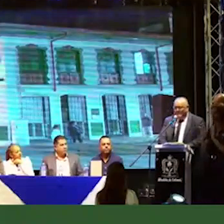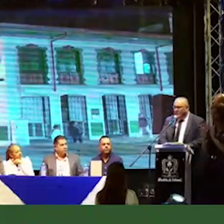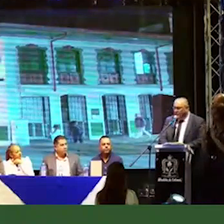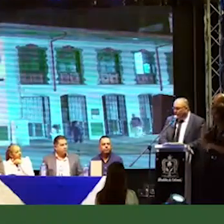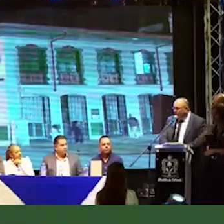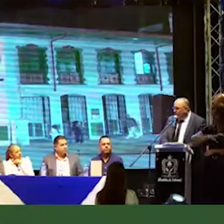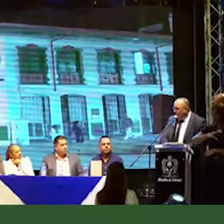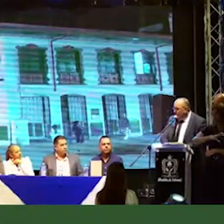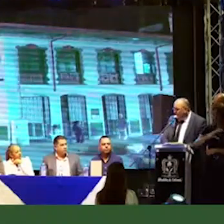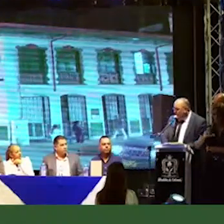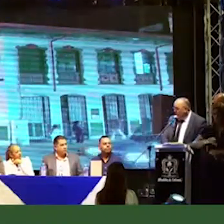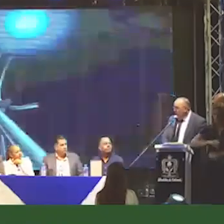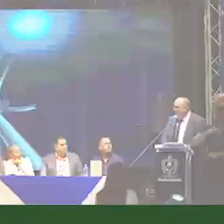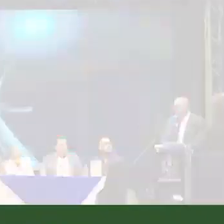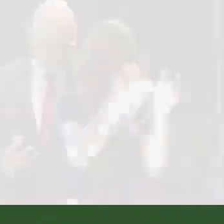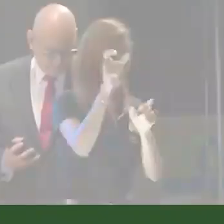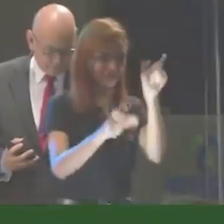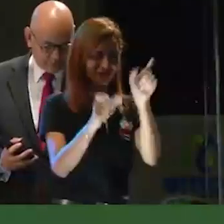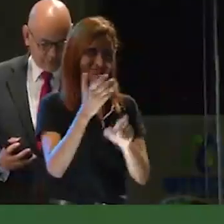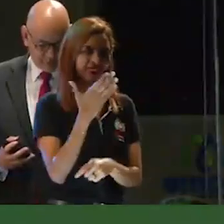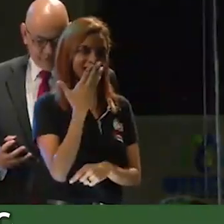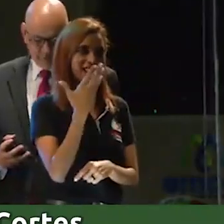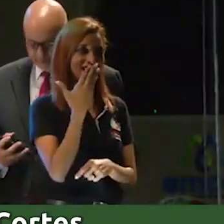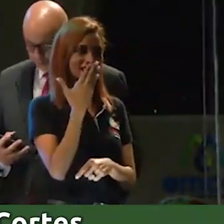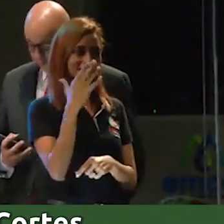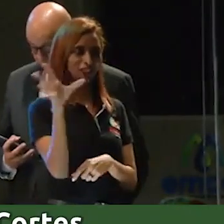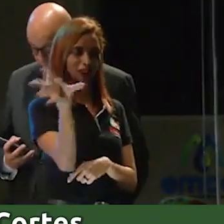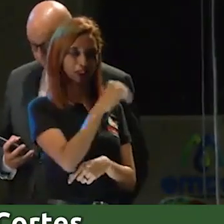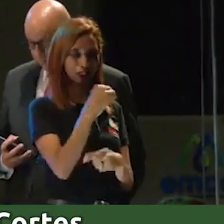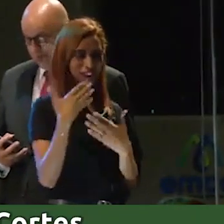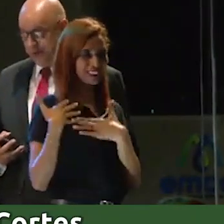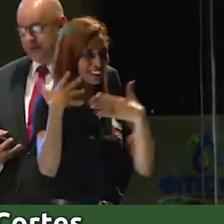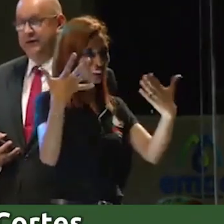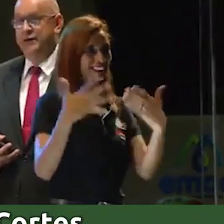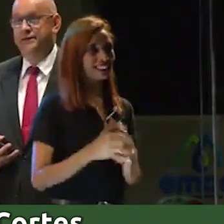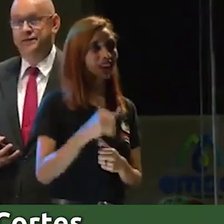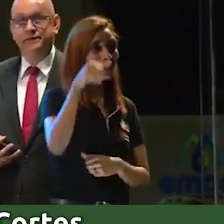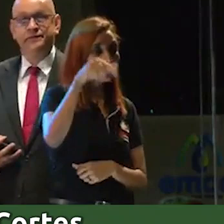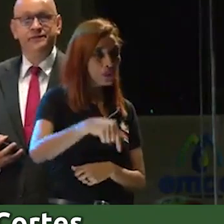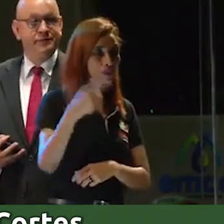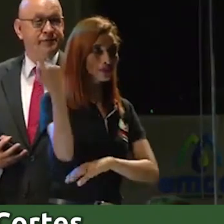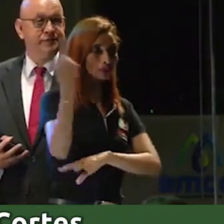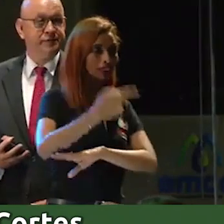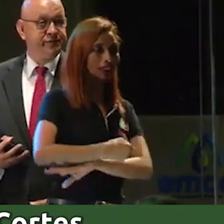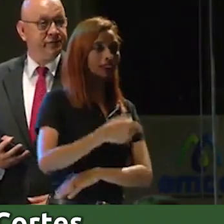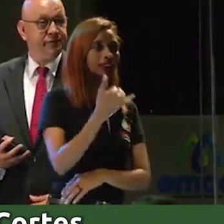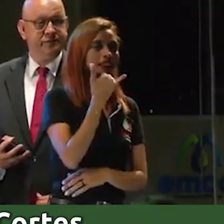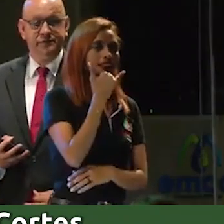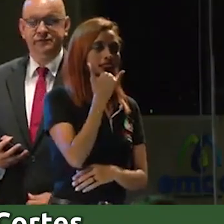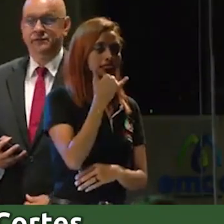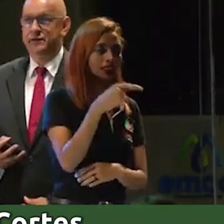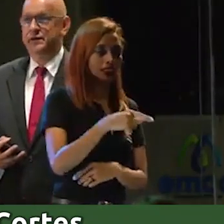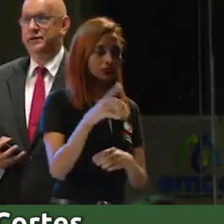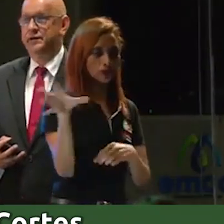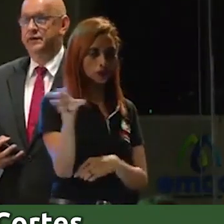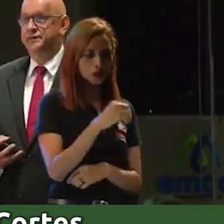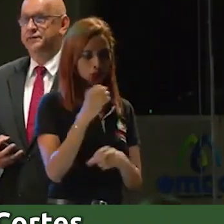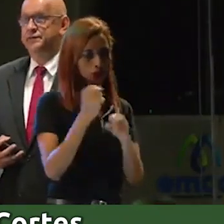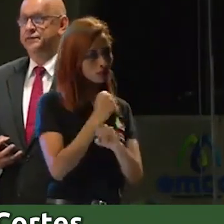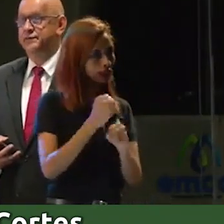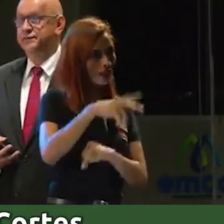podemos decir con orgullo, cumplimos. El día de hoy, gracias a un trabajo fuerte